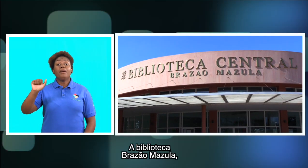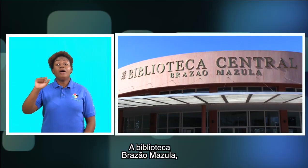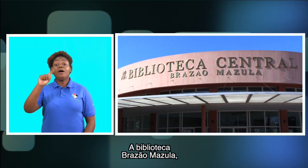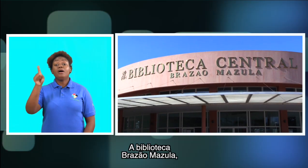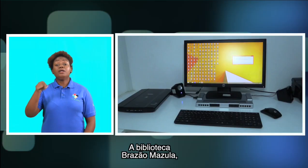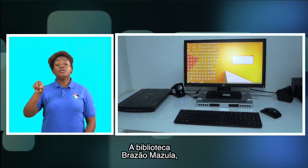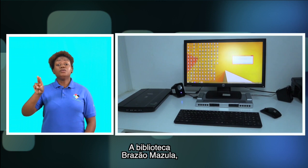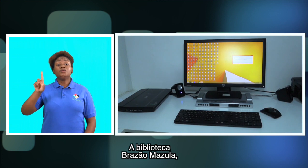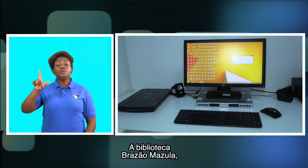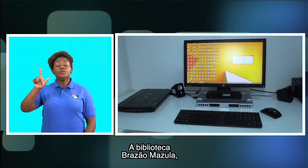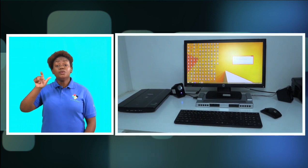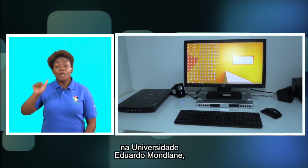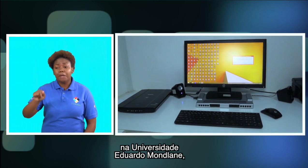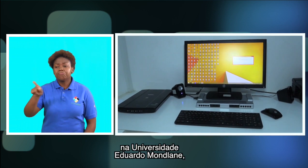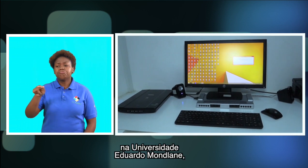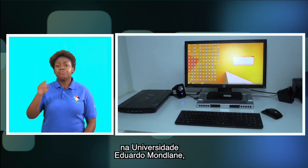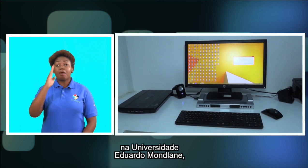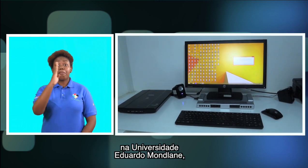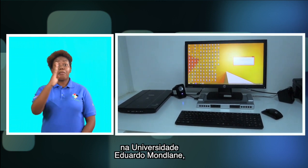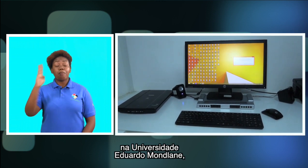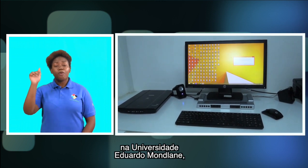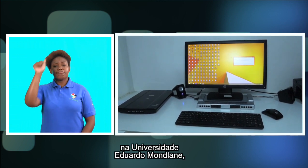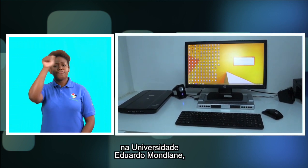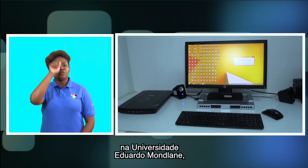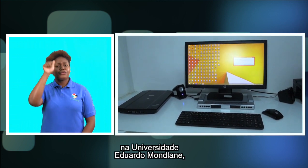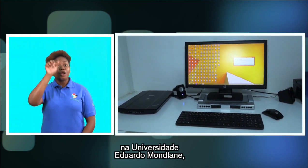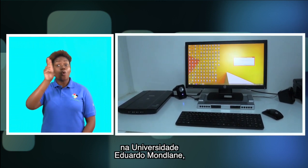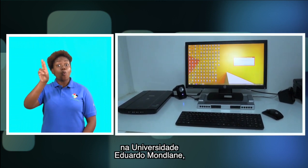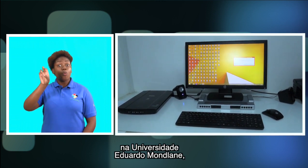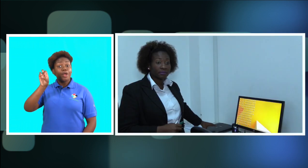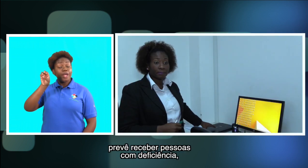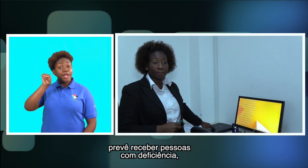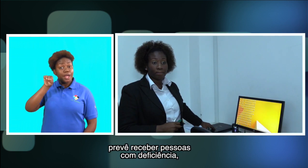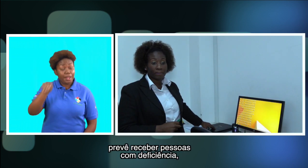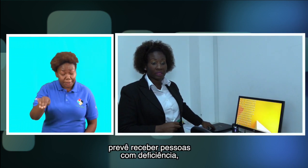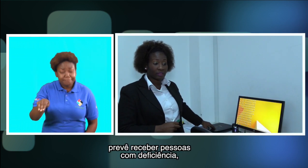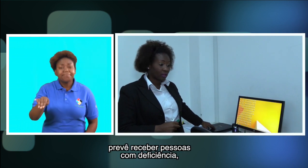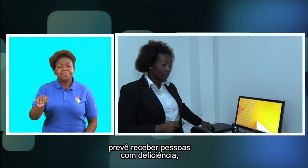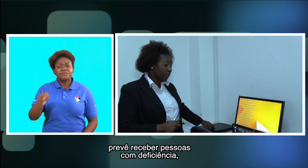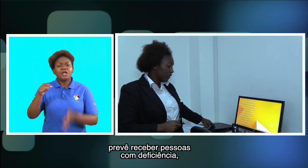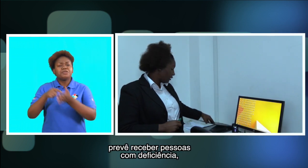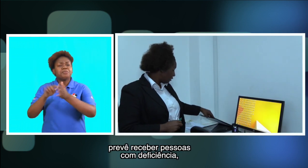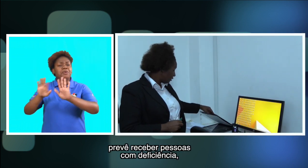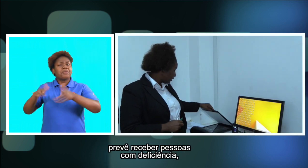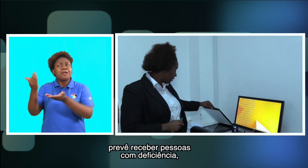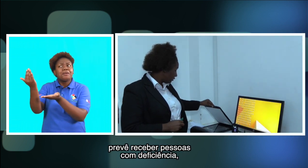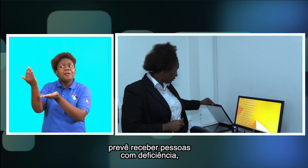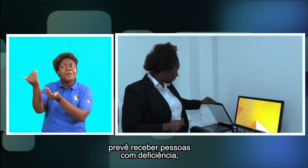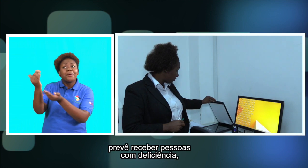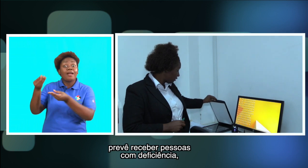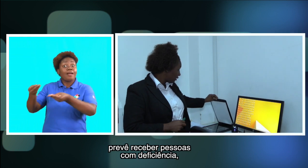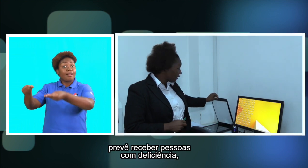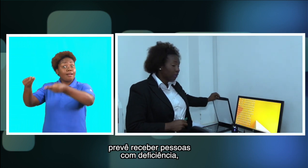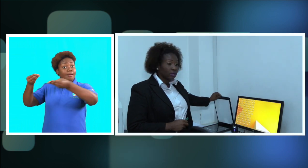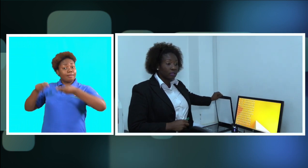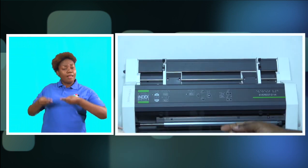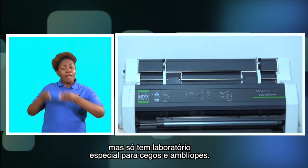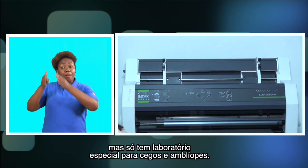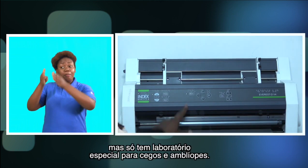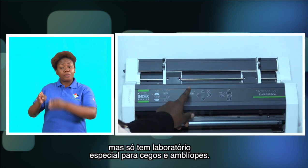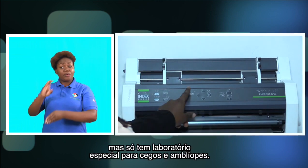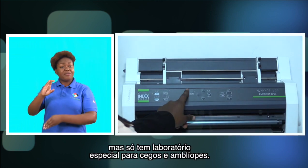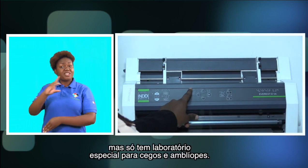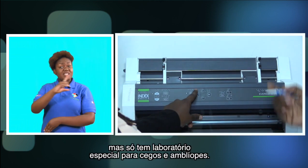A biblioteca Brasão Mazula, na Universidade de Eduardo Mugliani, prevê receber pessoas com deficiência,